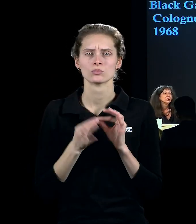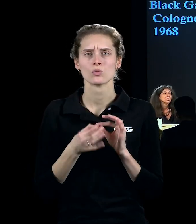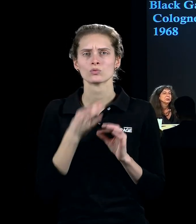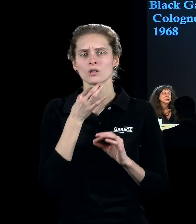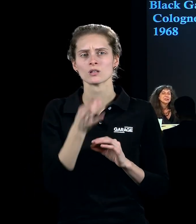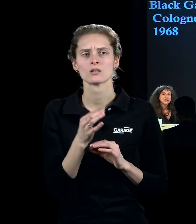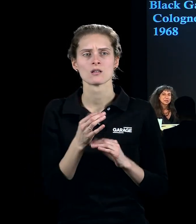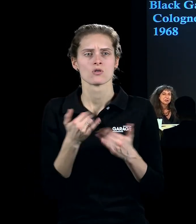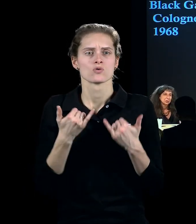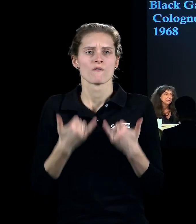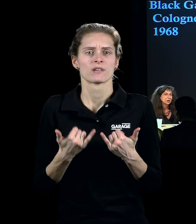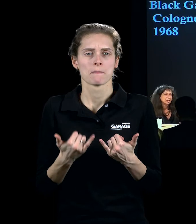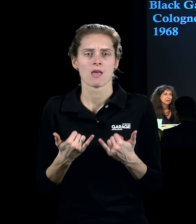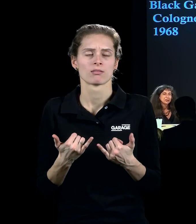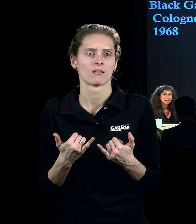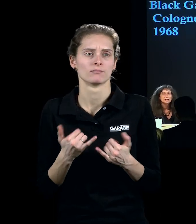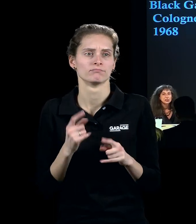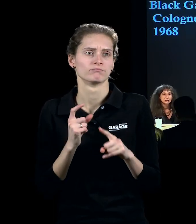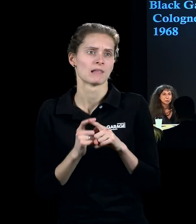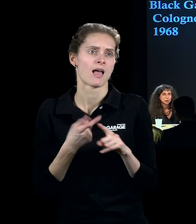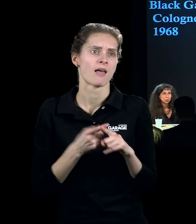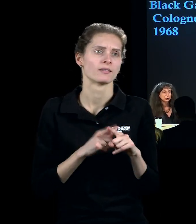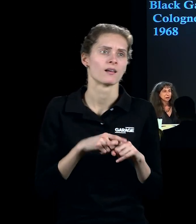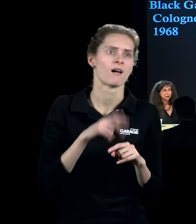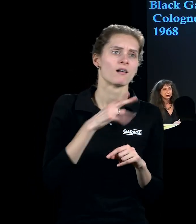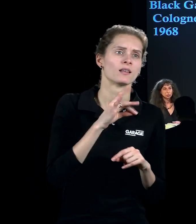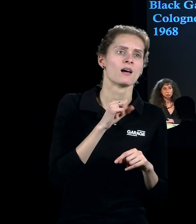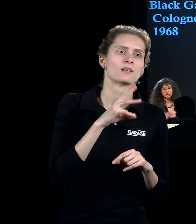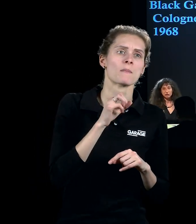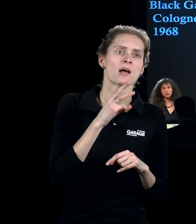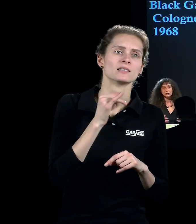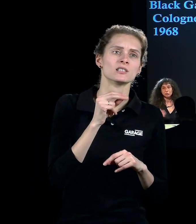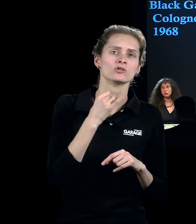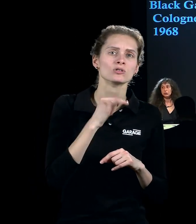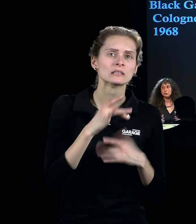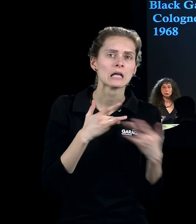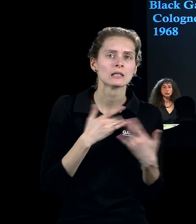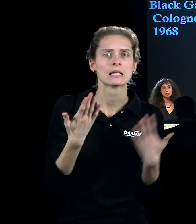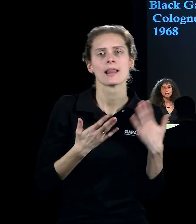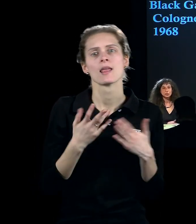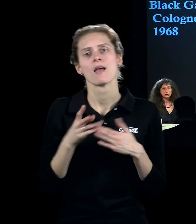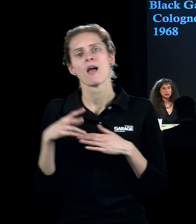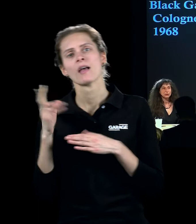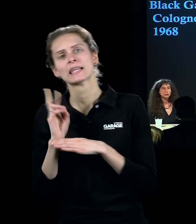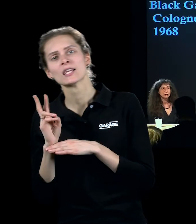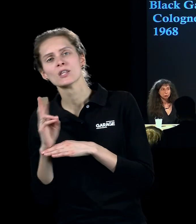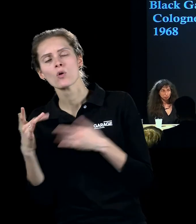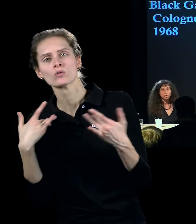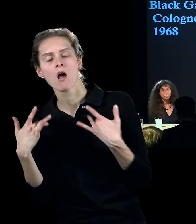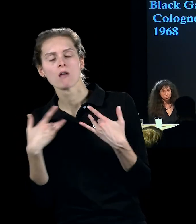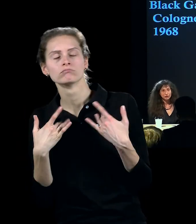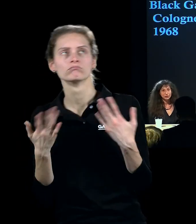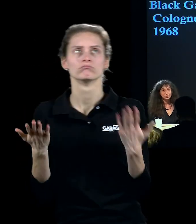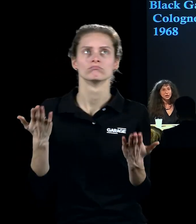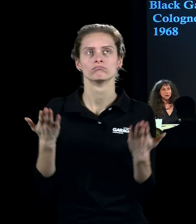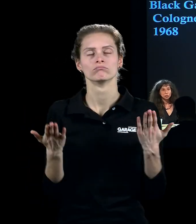современных терминах, это театр драматический или это кинотеатр, потому что это театр, который специализировался вот на таких вот мультимедийных представлениях, в которых